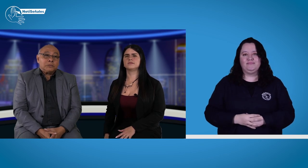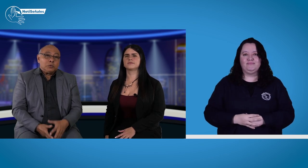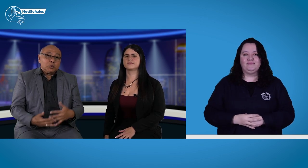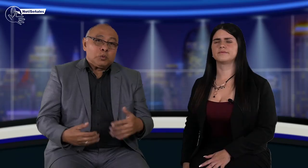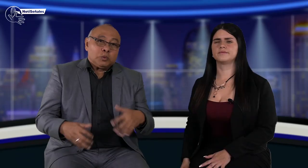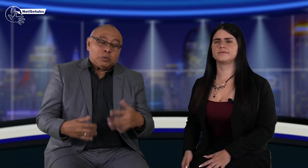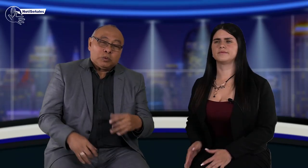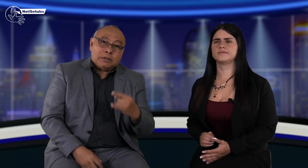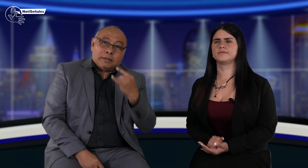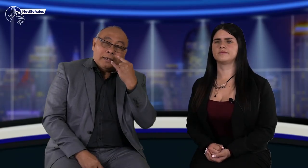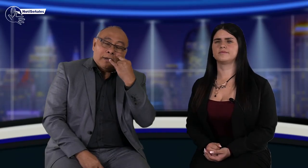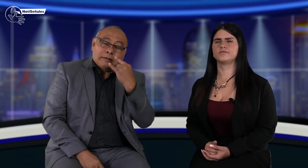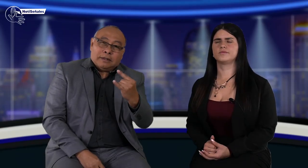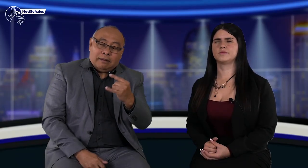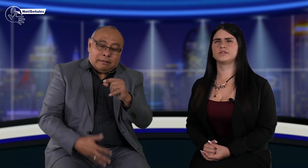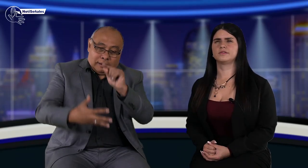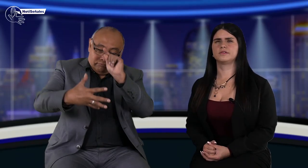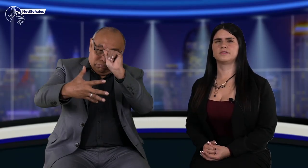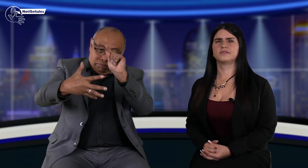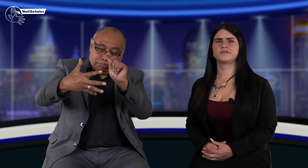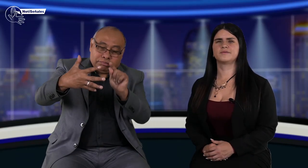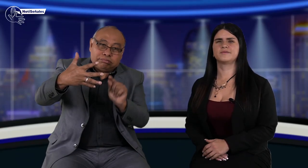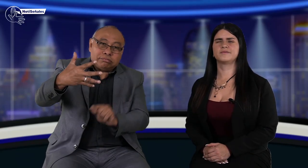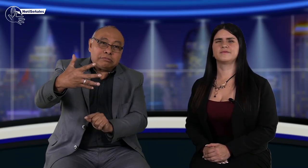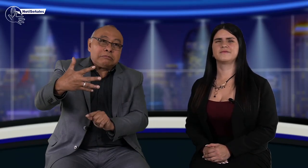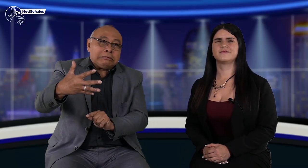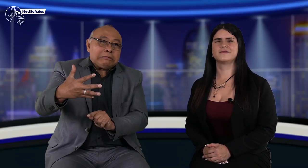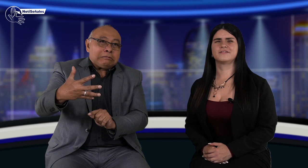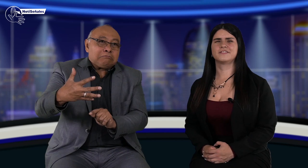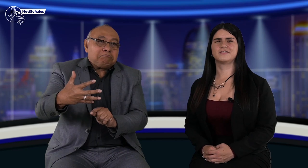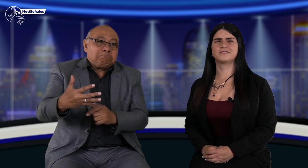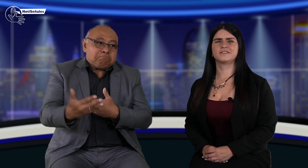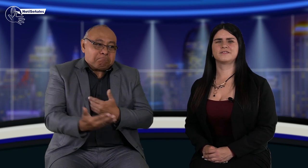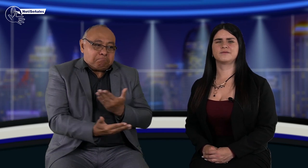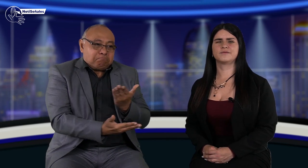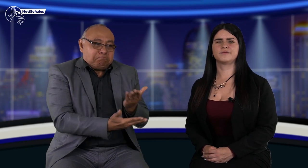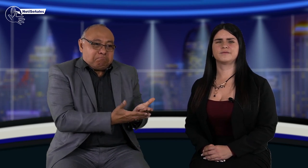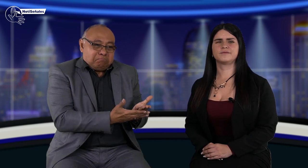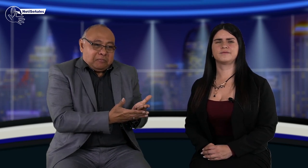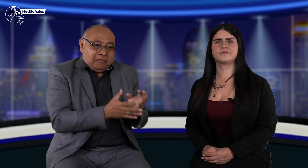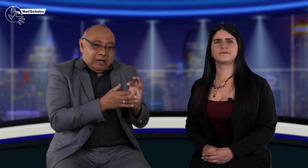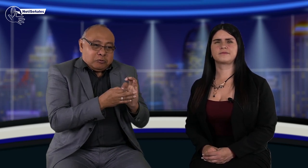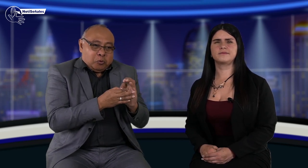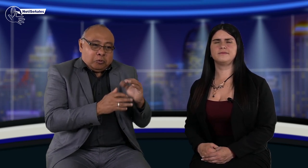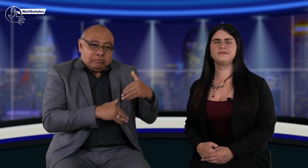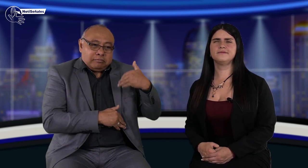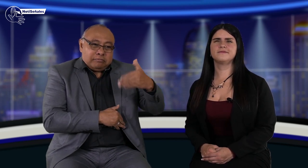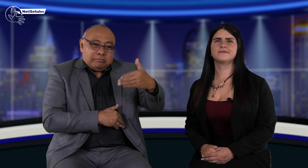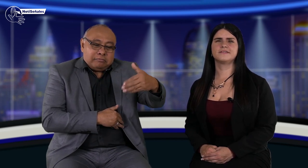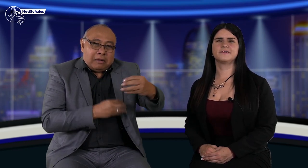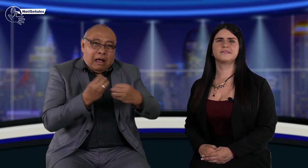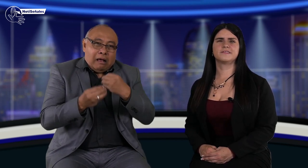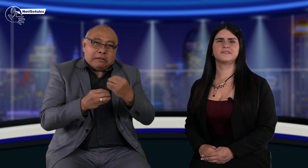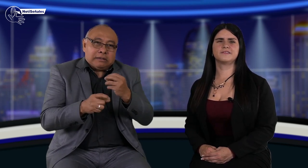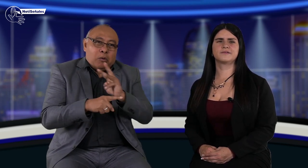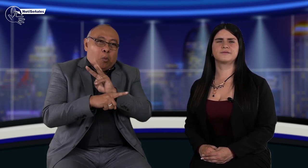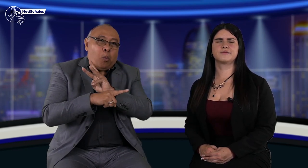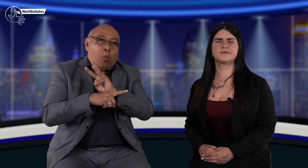Uy, qué interesantes todos esos puntos que contemplan. Quiero proponerte que en uno de los webinarios que